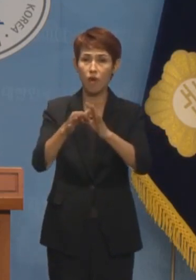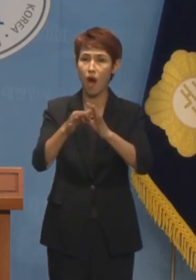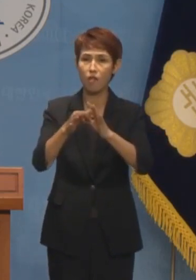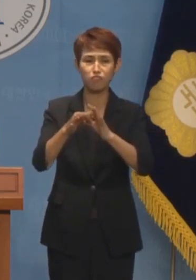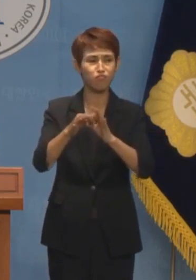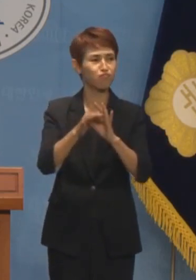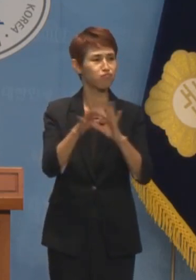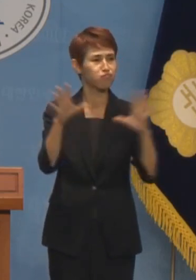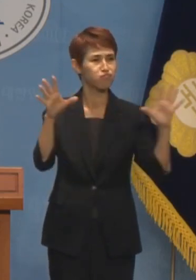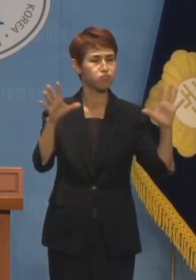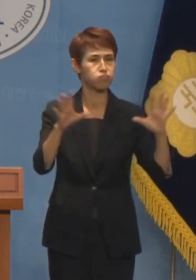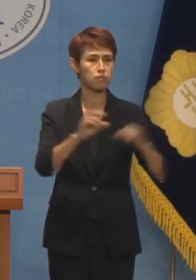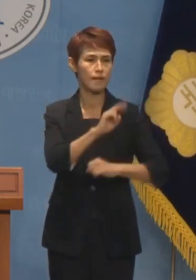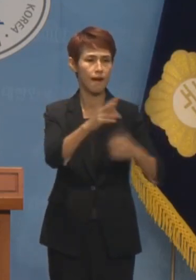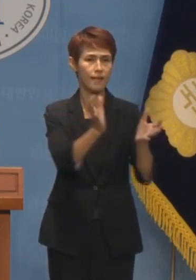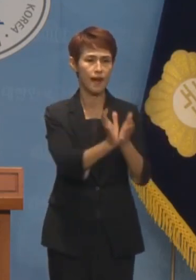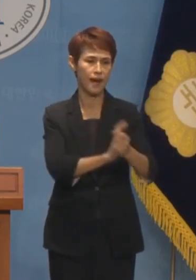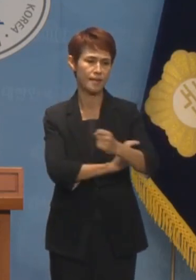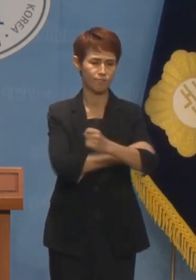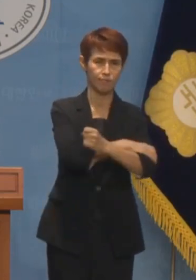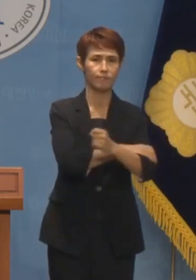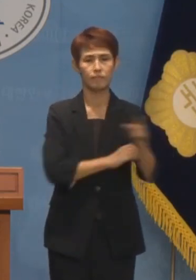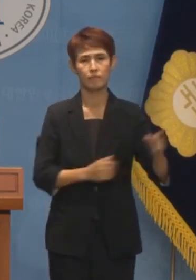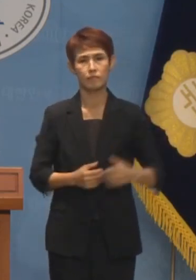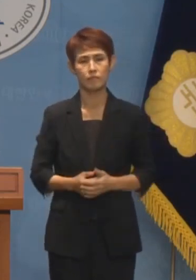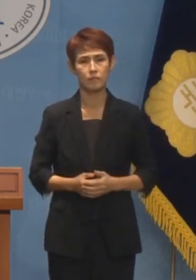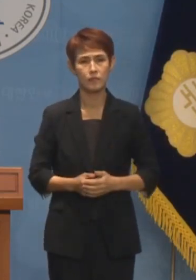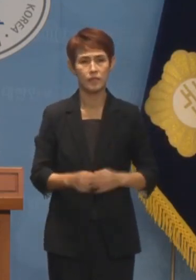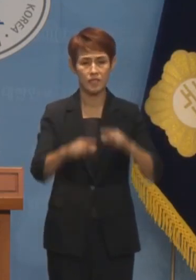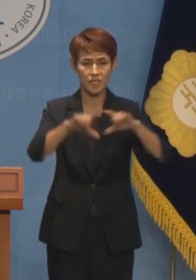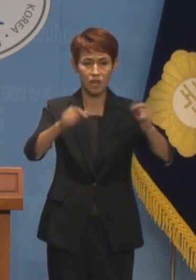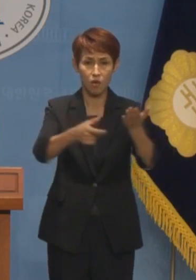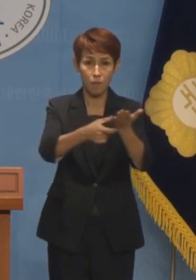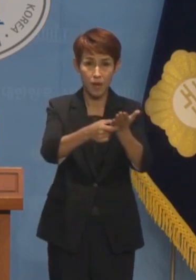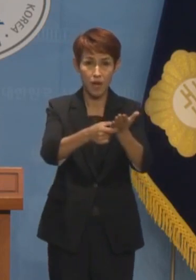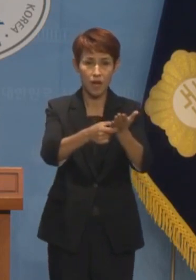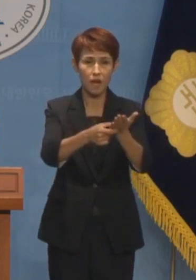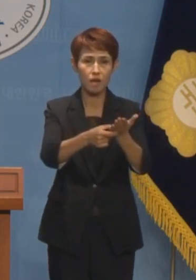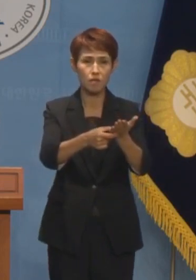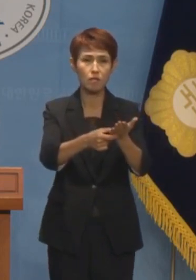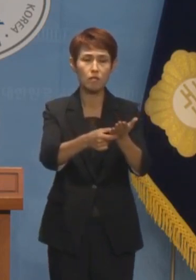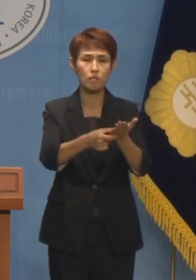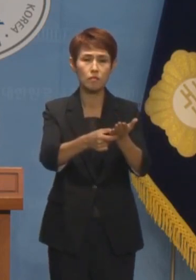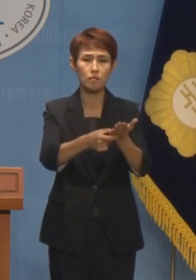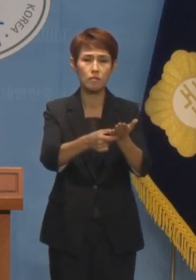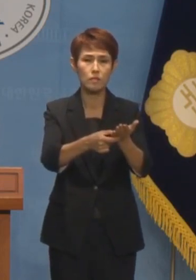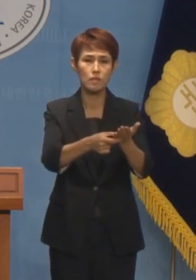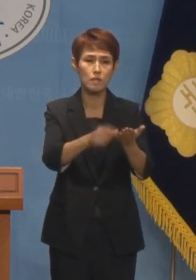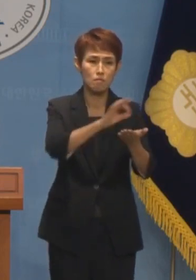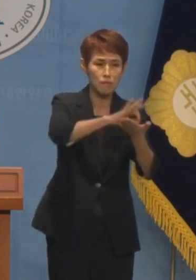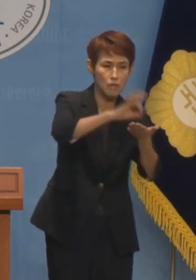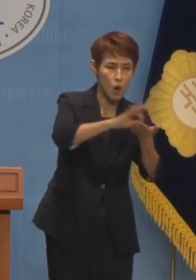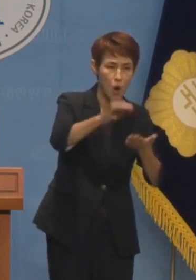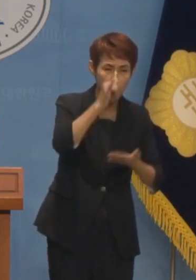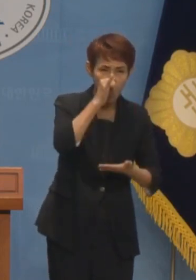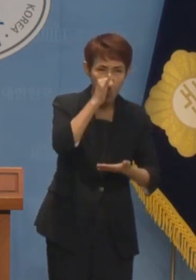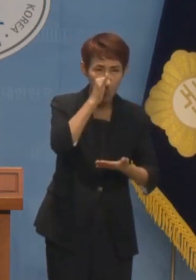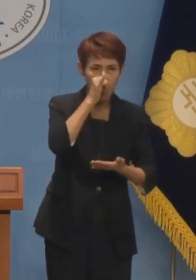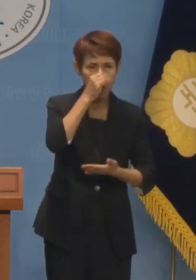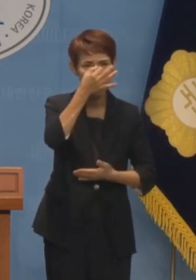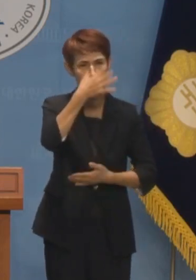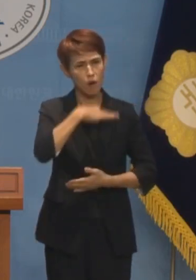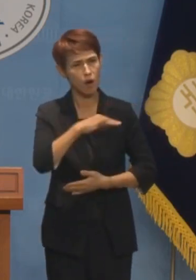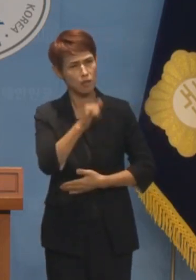야당의 폭거입니다 지역화폐는 비용보다 편익이 크지 않아 효과에 대한 의문이 끊임없이